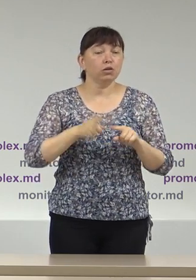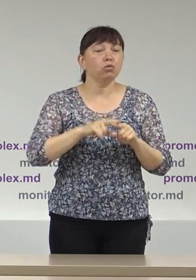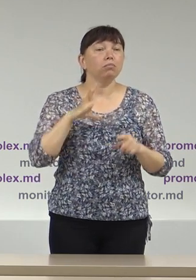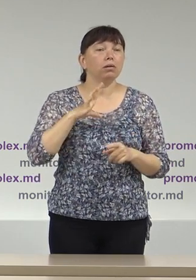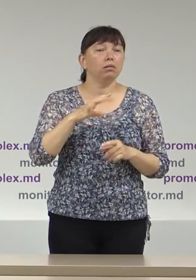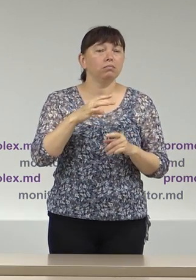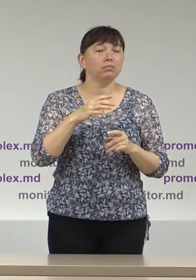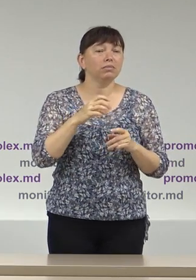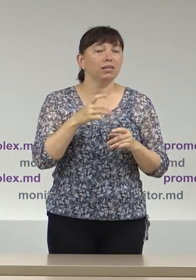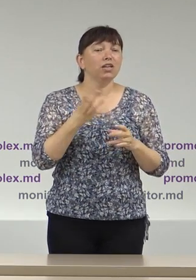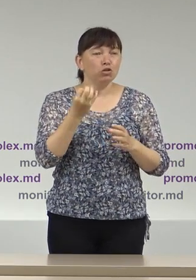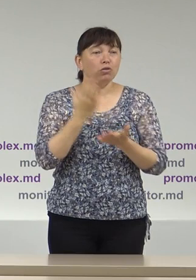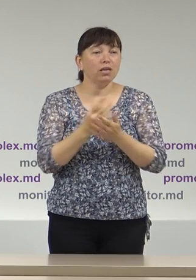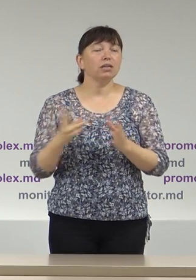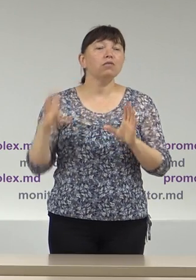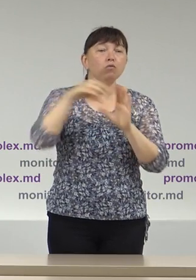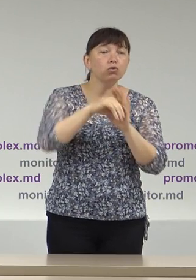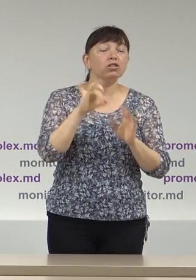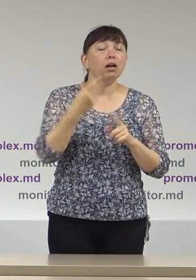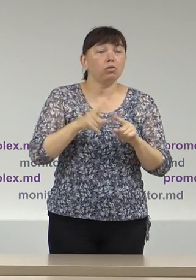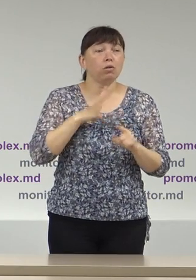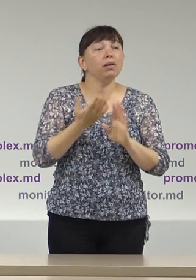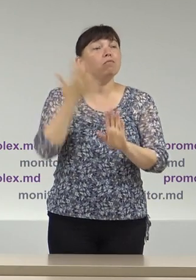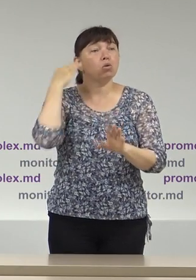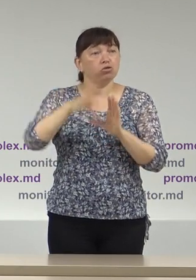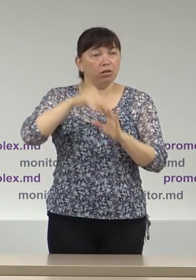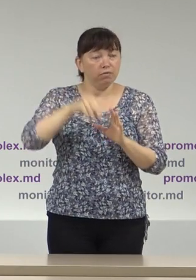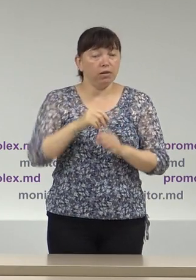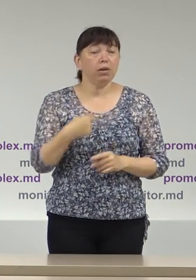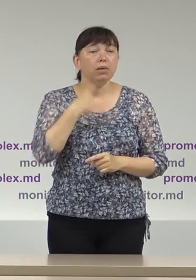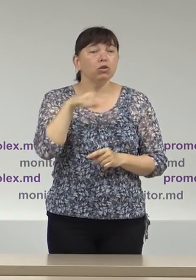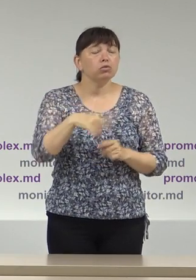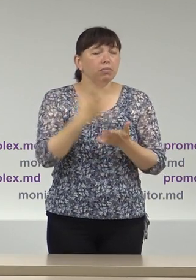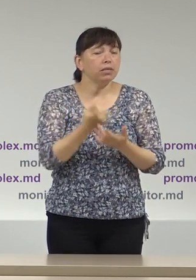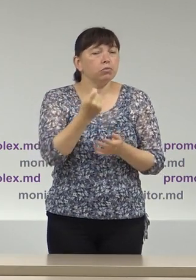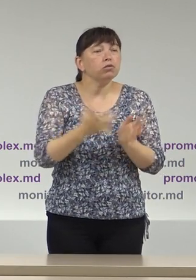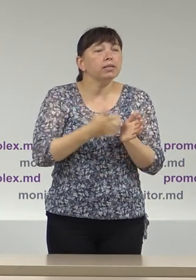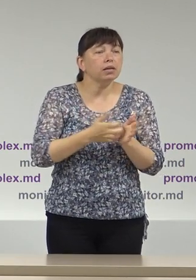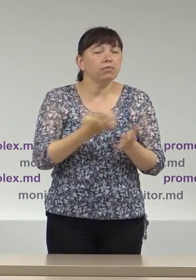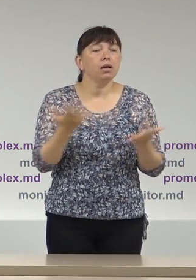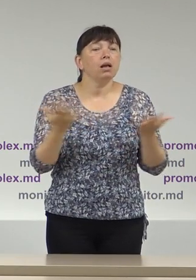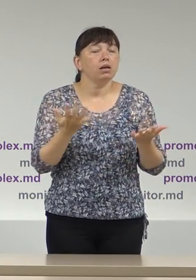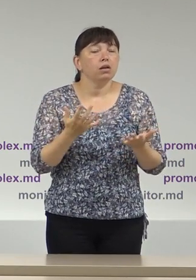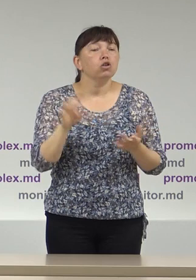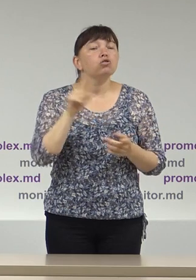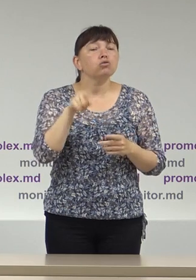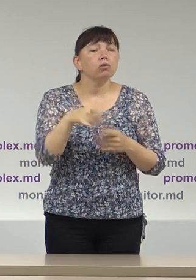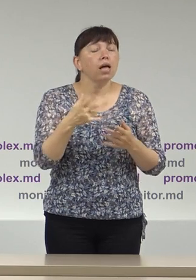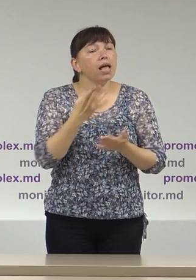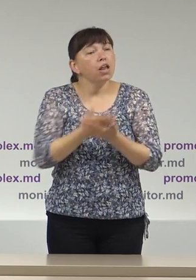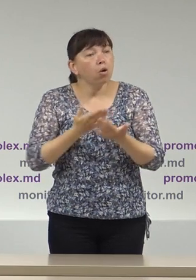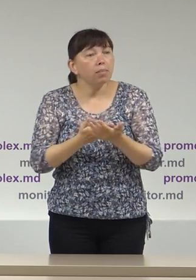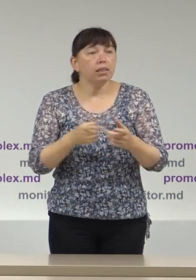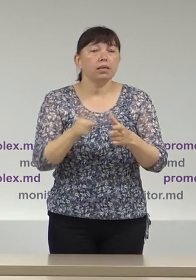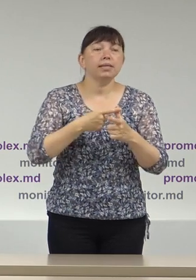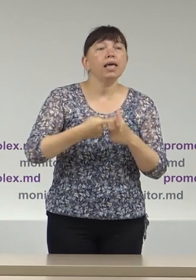alegerile prezidențiale. Și anume vorbim aici de persistența unor neclarități privind caracterul de recomandare sau totuși